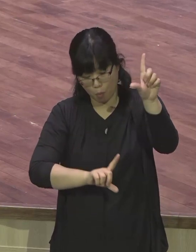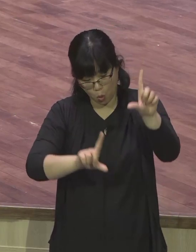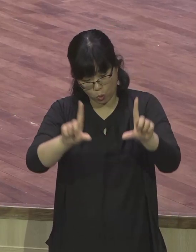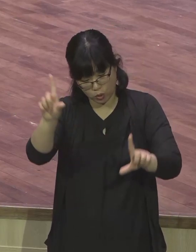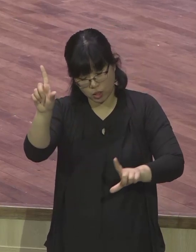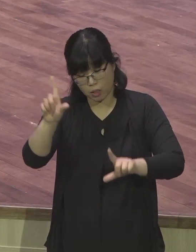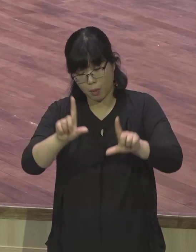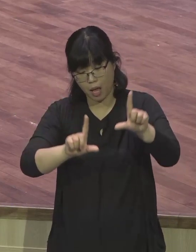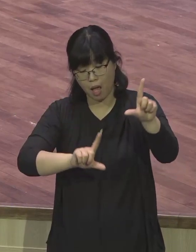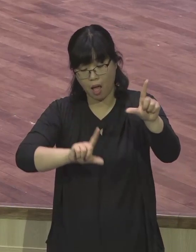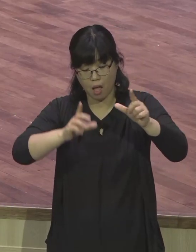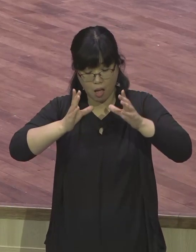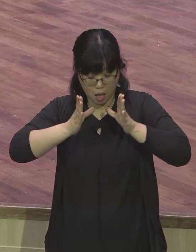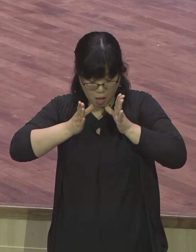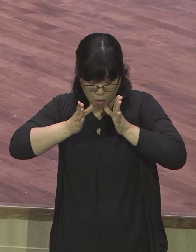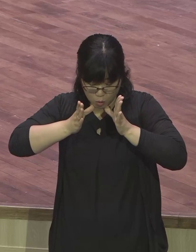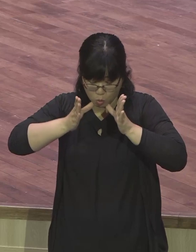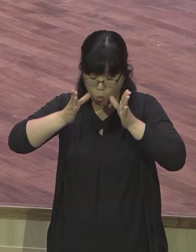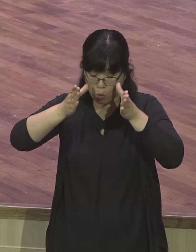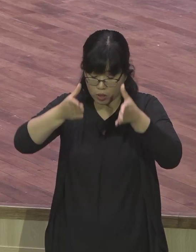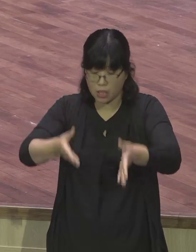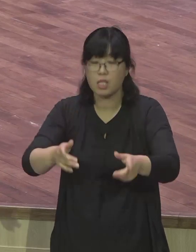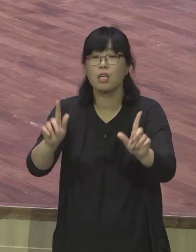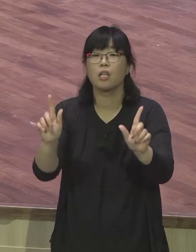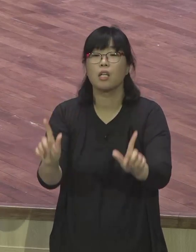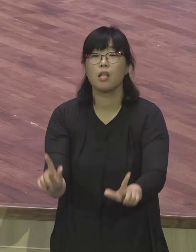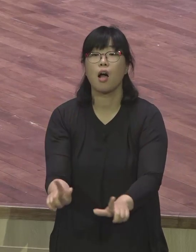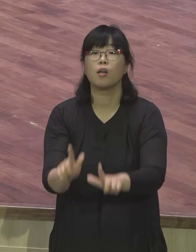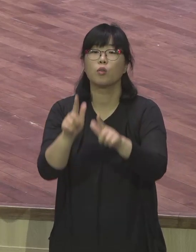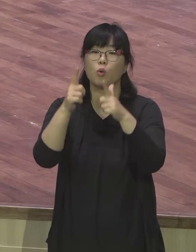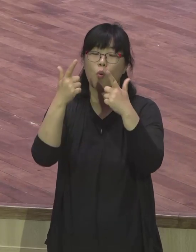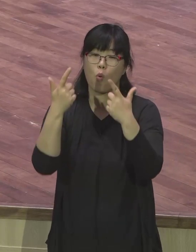모습에 속지 않고